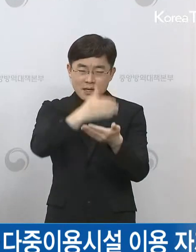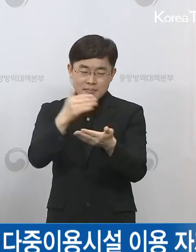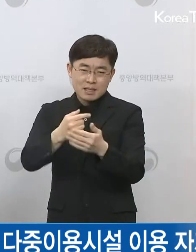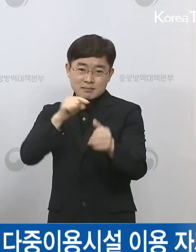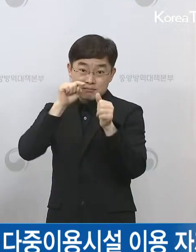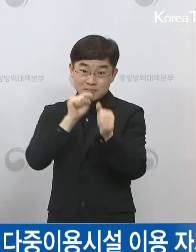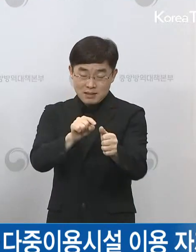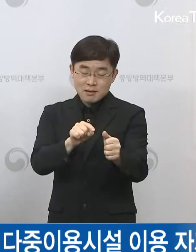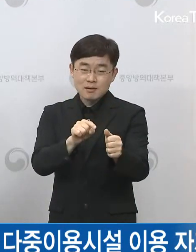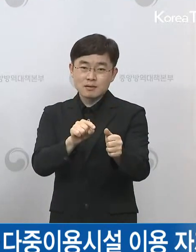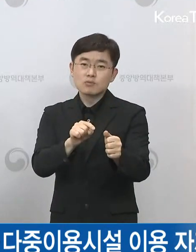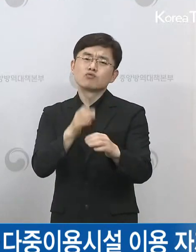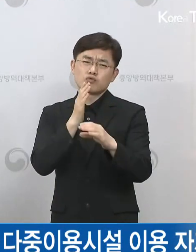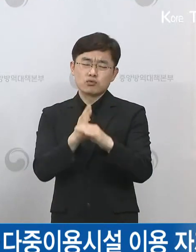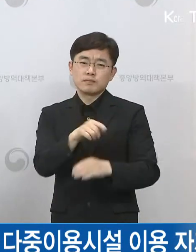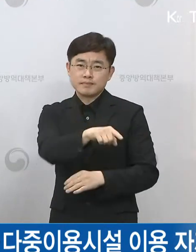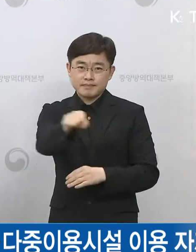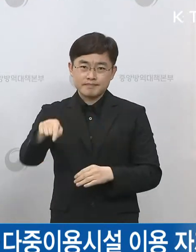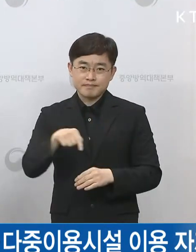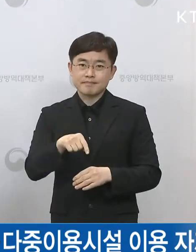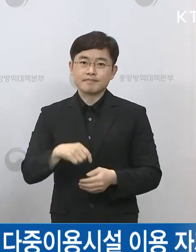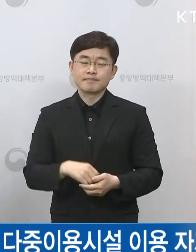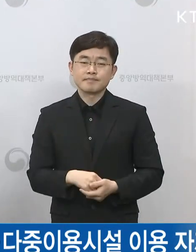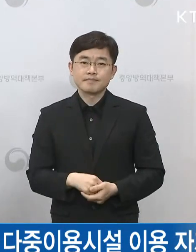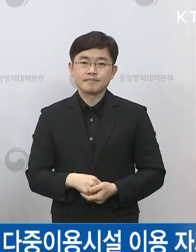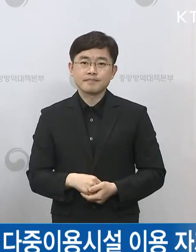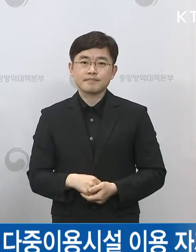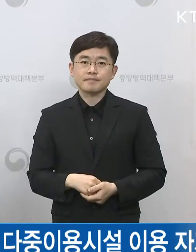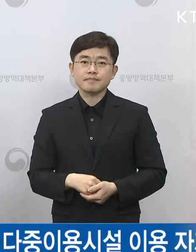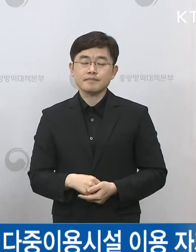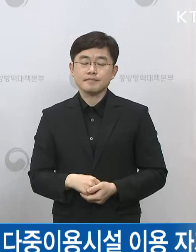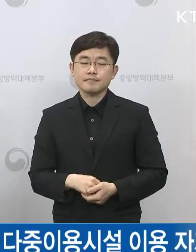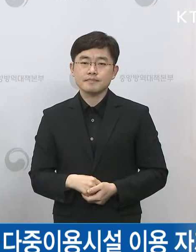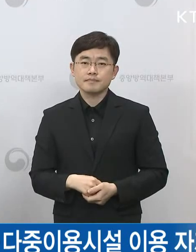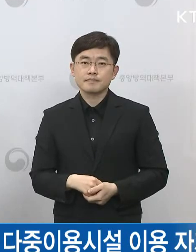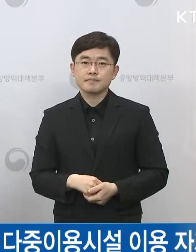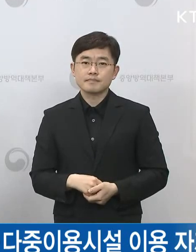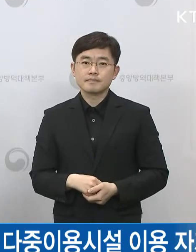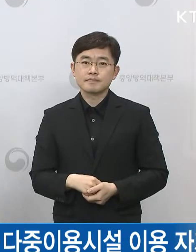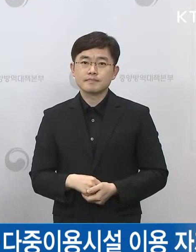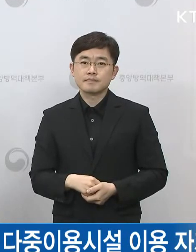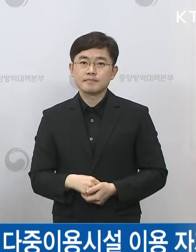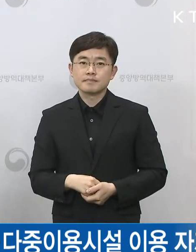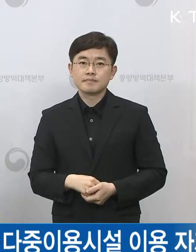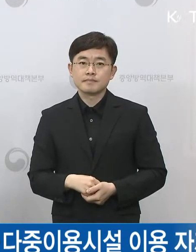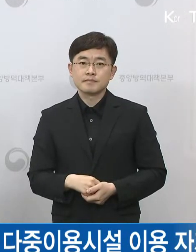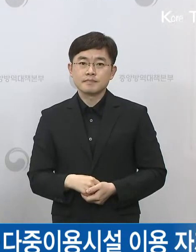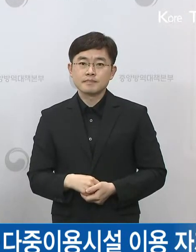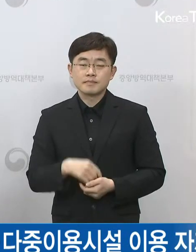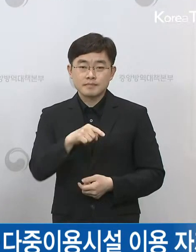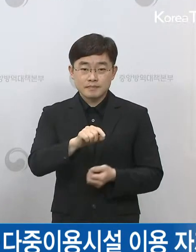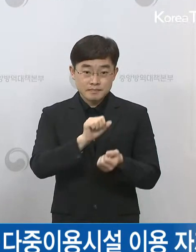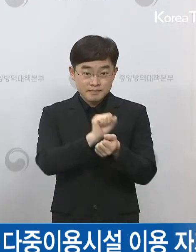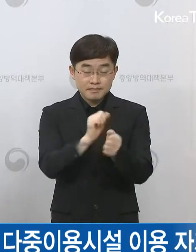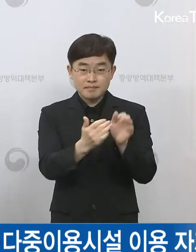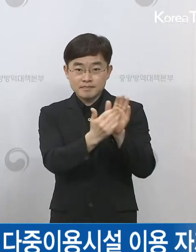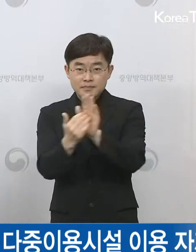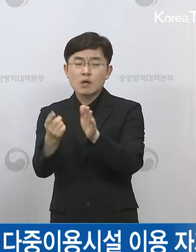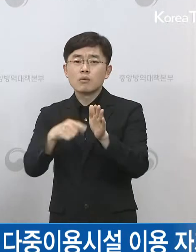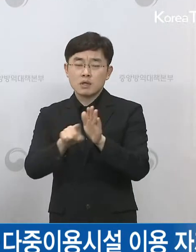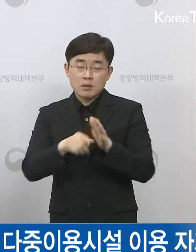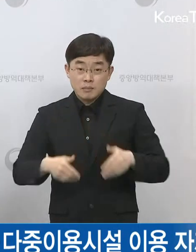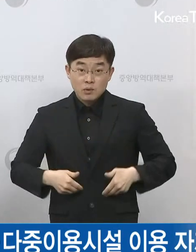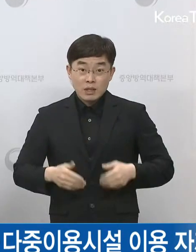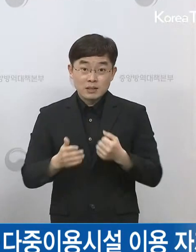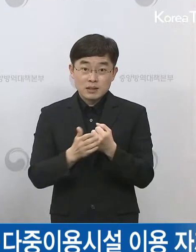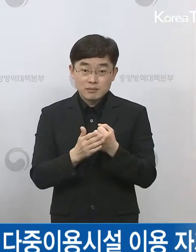두기에 준한 조치들을 이미 시행을 하고 있는 그런 상황입니다. 그런 부분들을 현재 유행을 차단하는 데 필요한